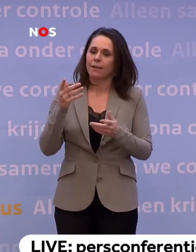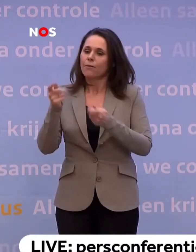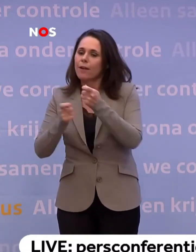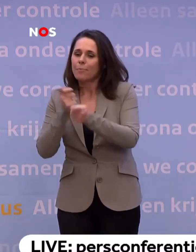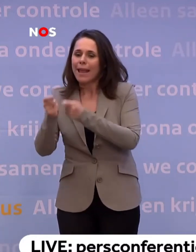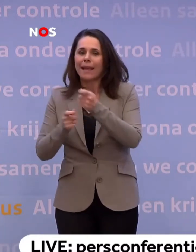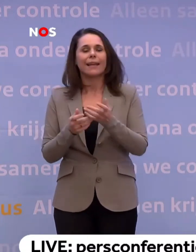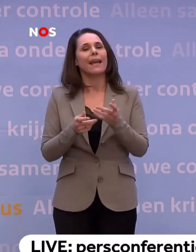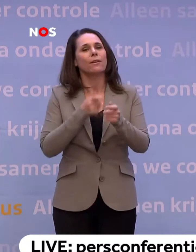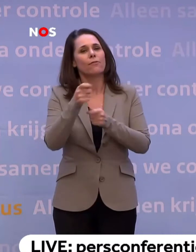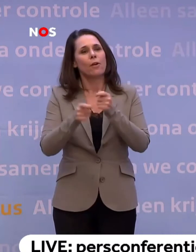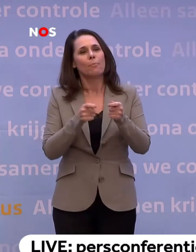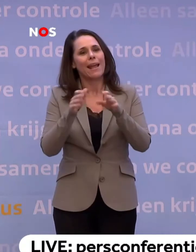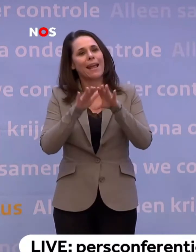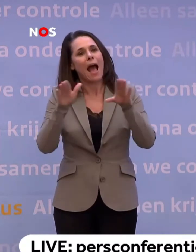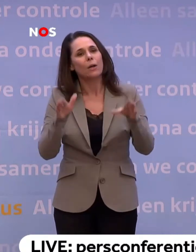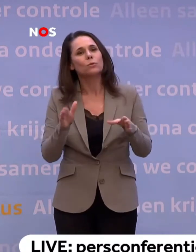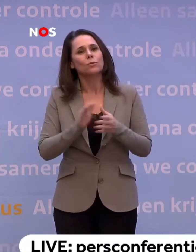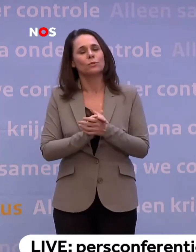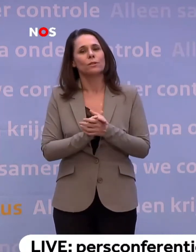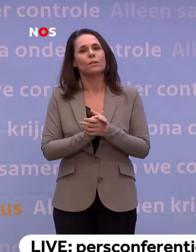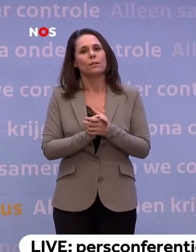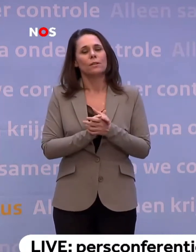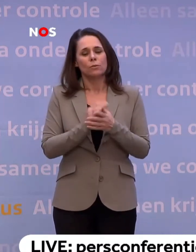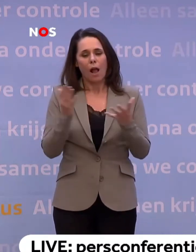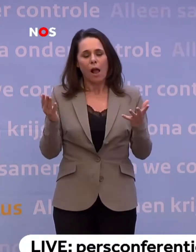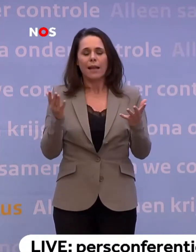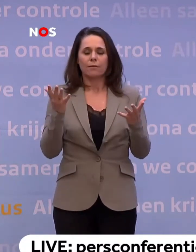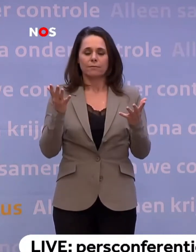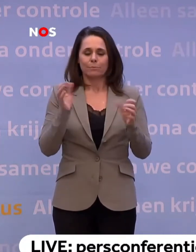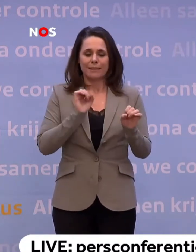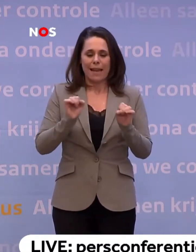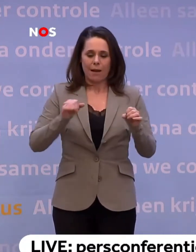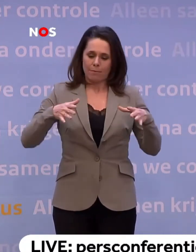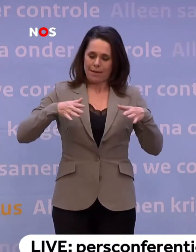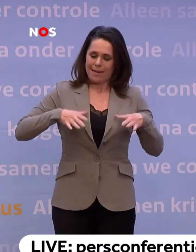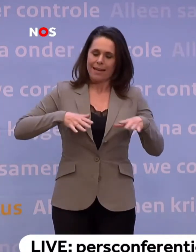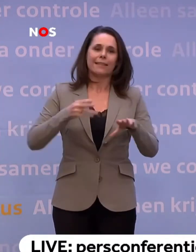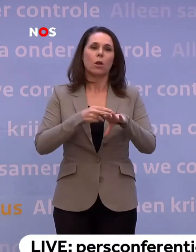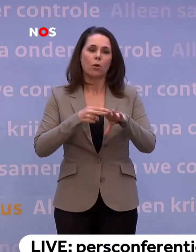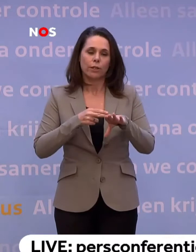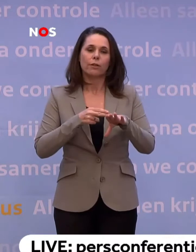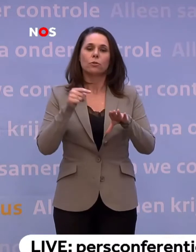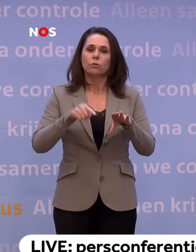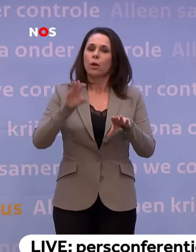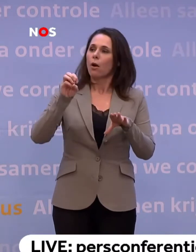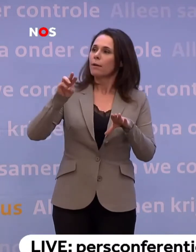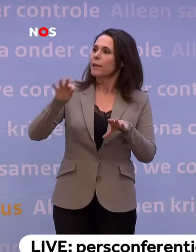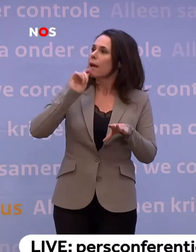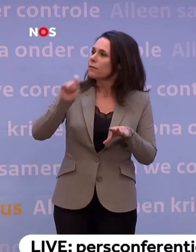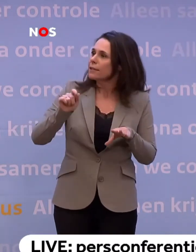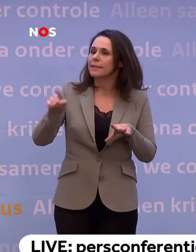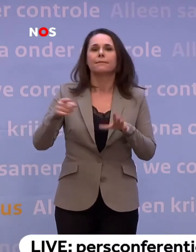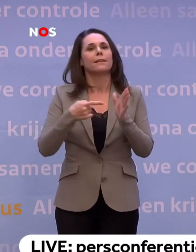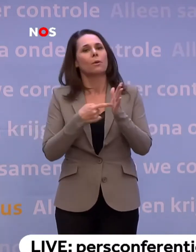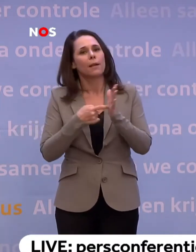verpleeghuiszorg... ...voor al die handelingen die ook daadwerkelijk beschermende kleding vragen. En daarover heeft het OMT geadviseerd... ...en dat